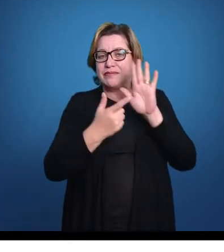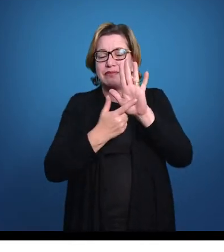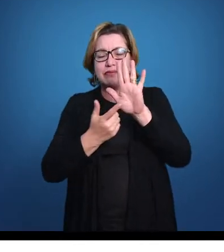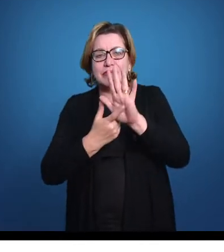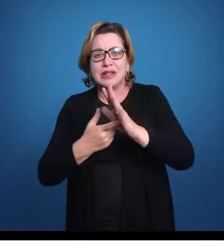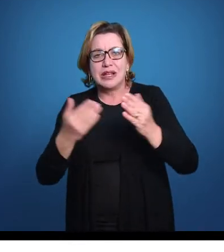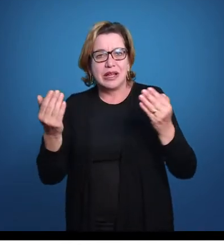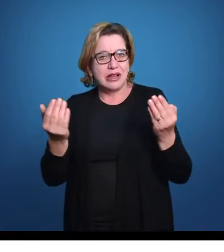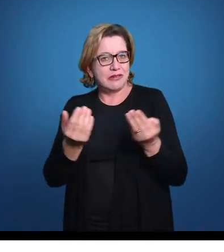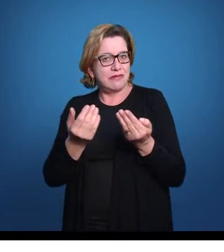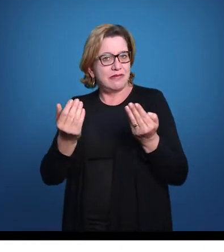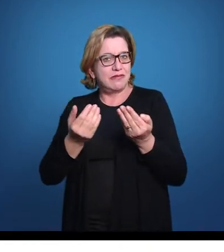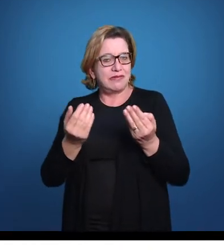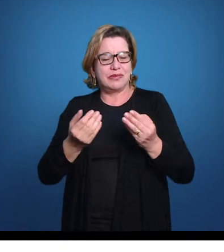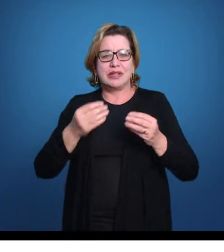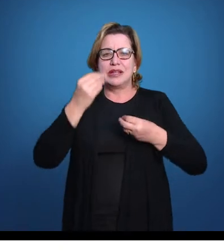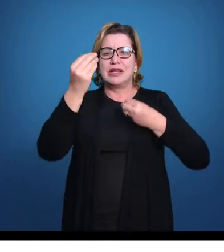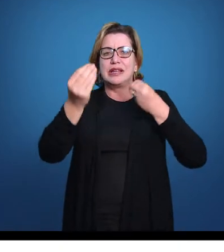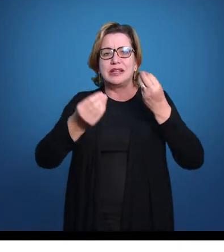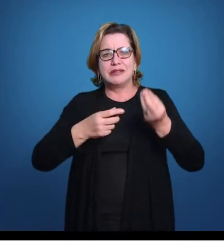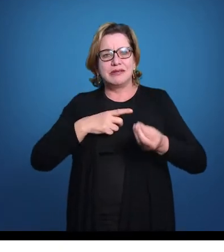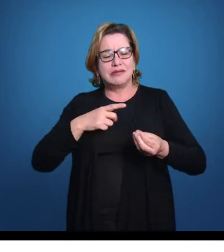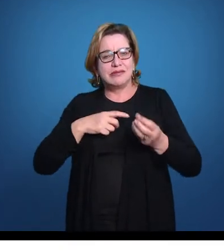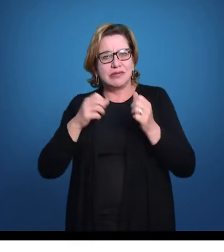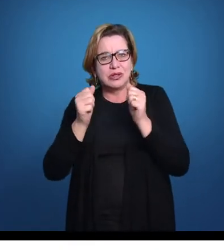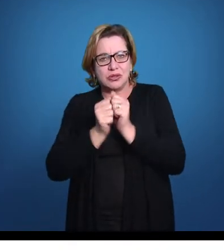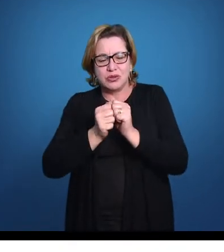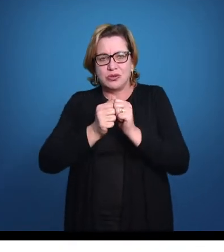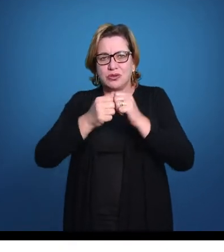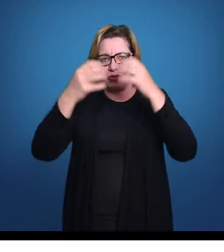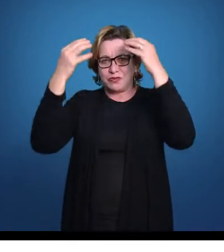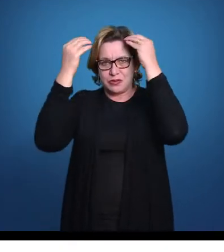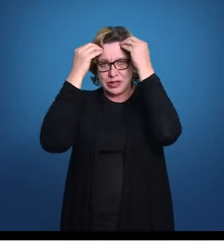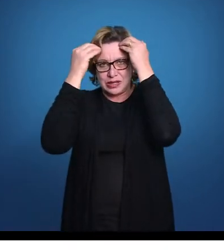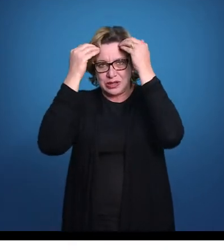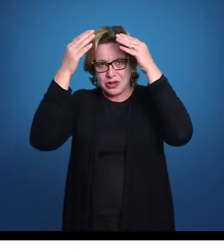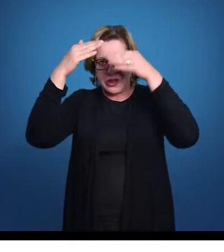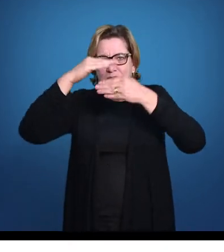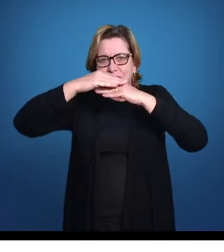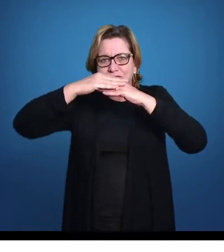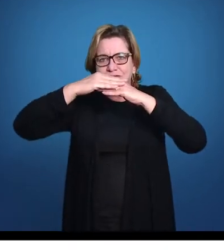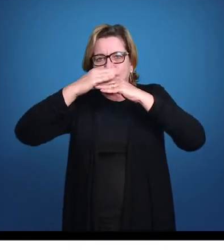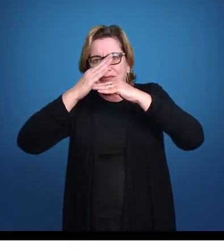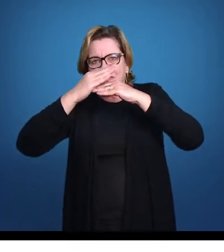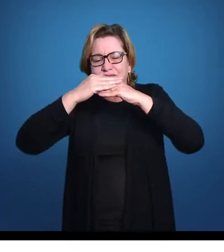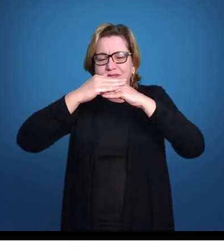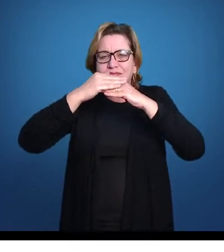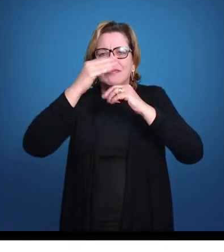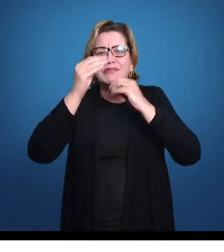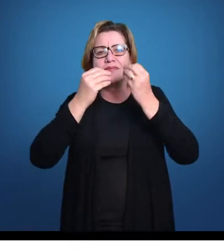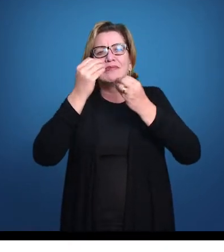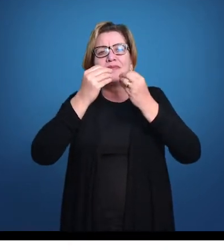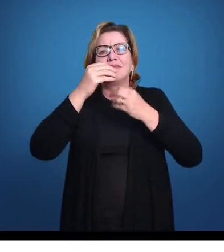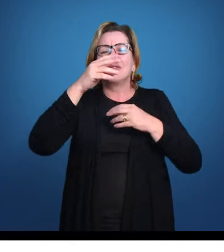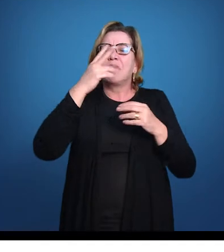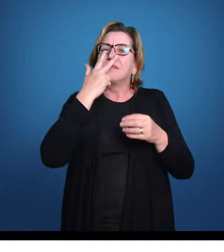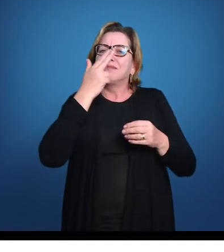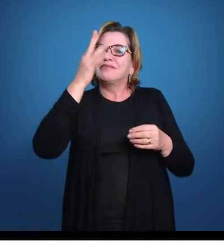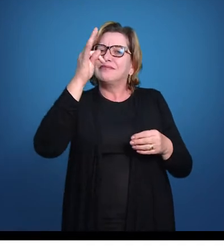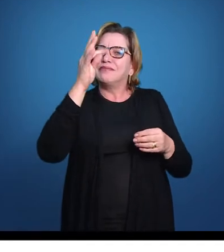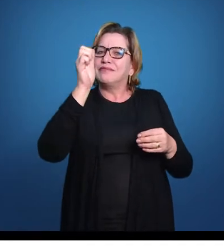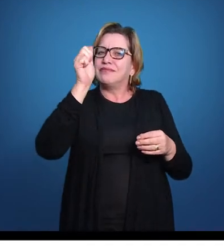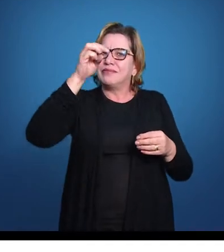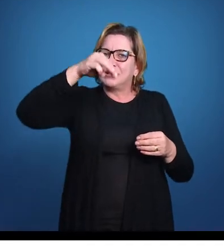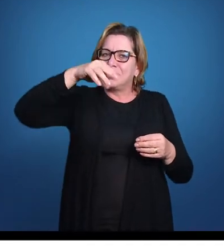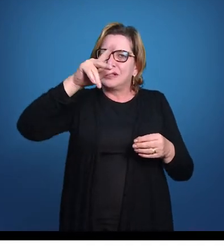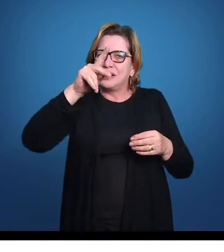delas, agora os osteíquetes, eles têm associado ao crânio deles uma tampa óssea, né? Um opérculo ósseo que protege